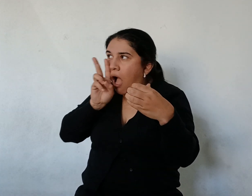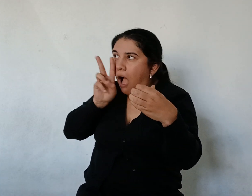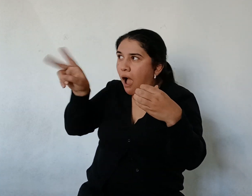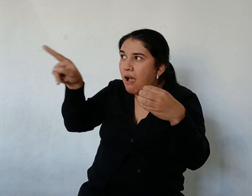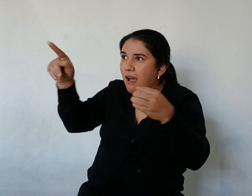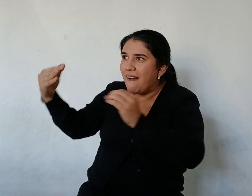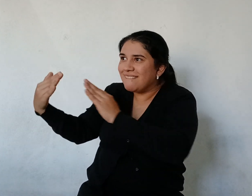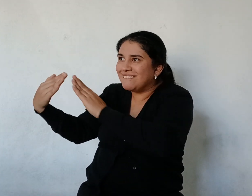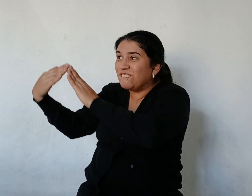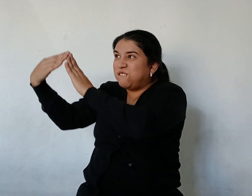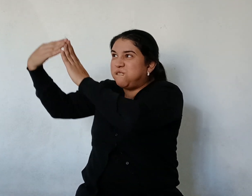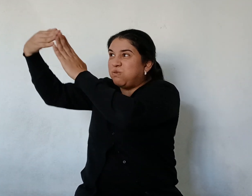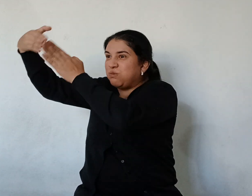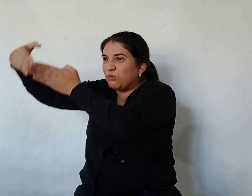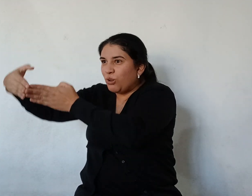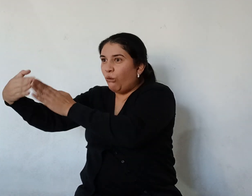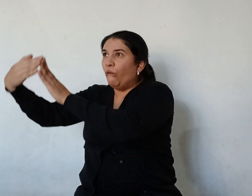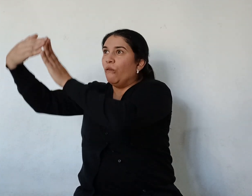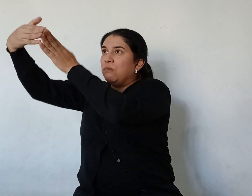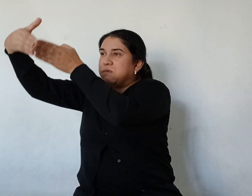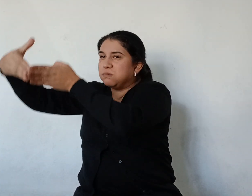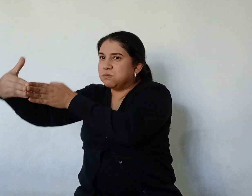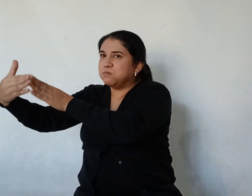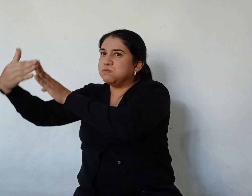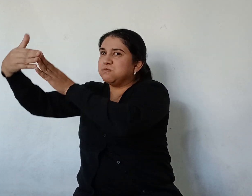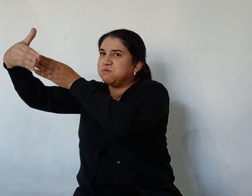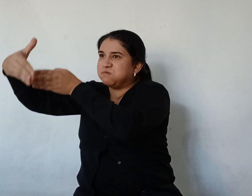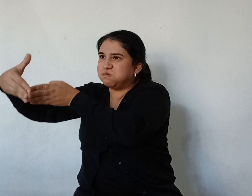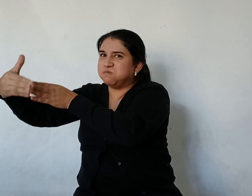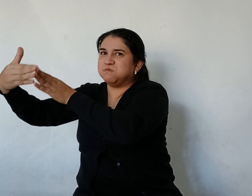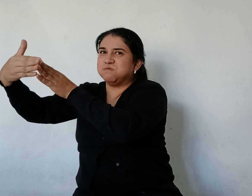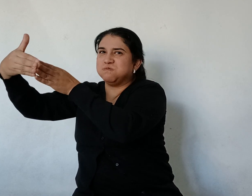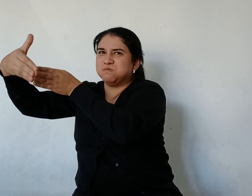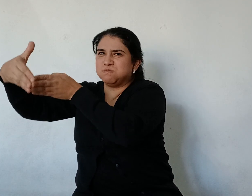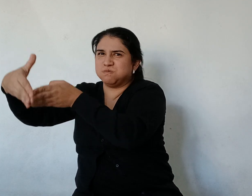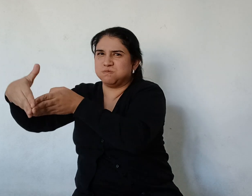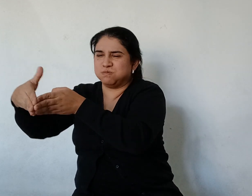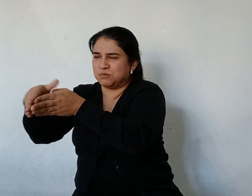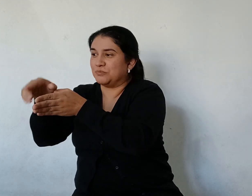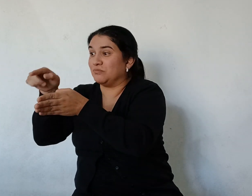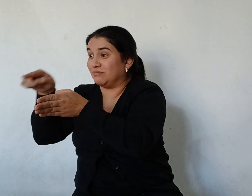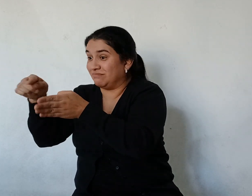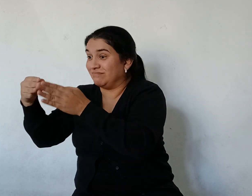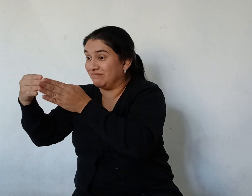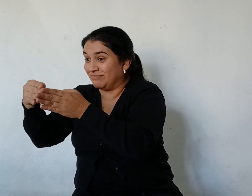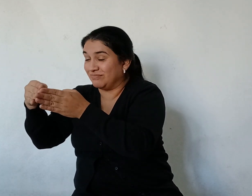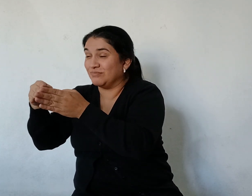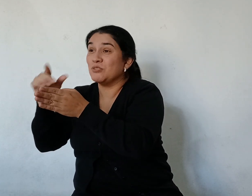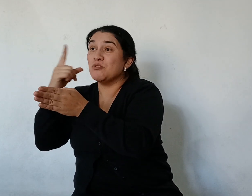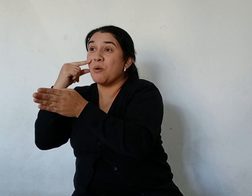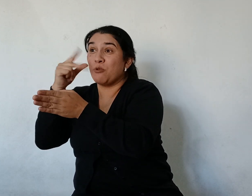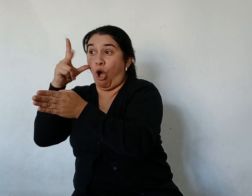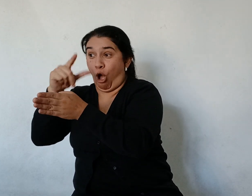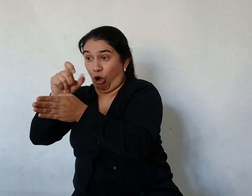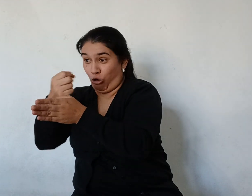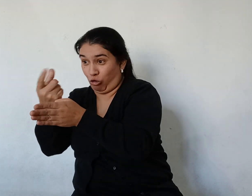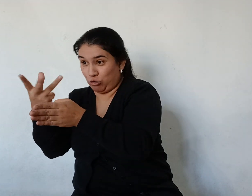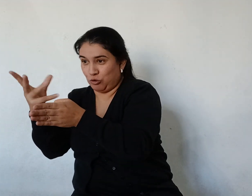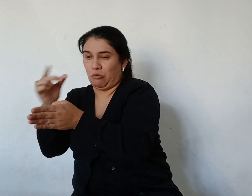Y el bote Con el oficial Y ocho marineros Se acercó De nuevo Al dique Los yacarés Se treparon Entonces Por